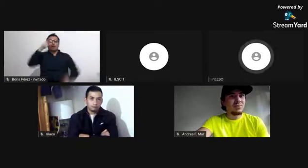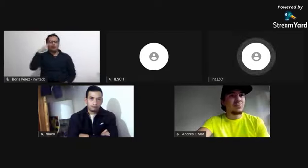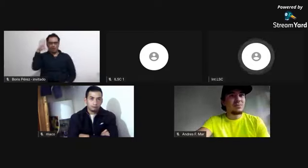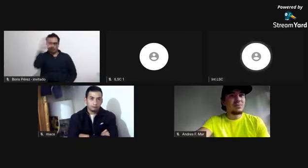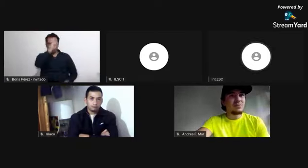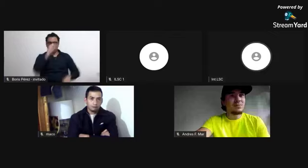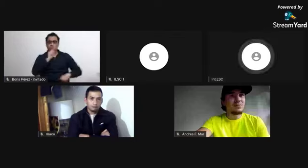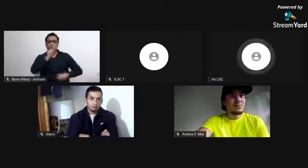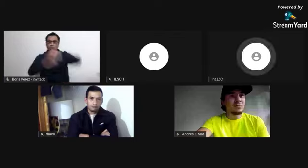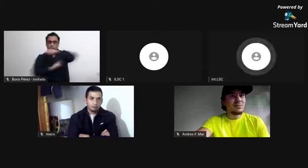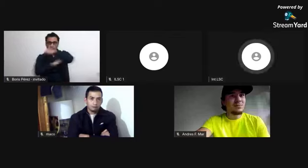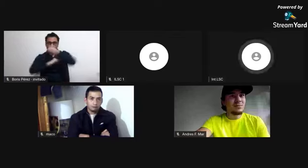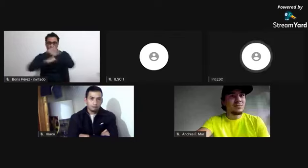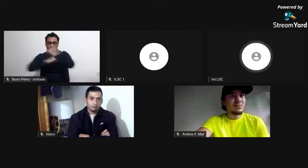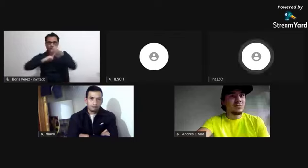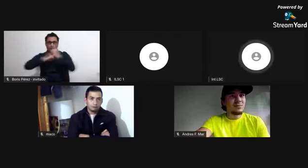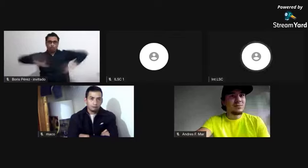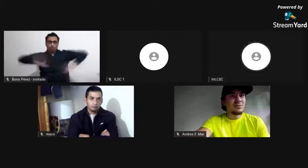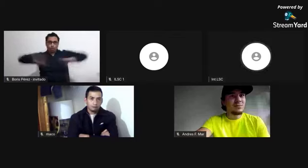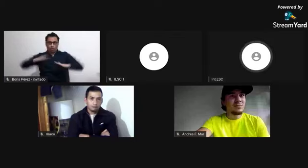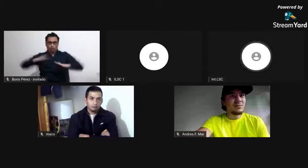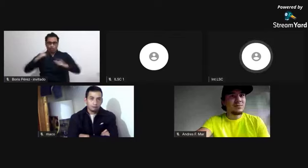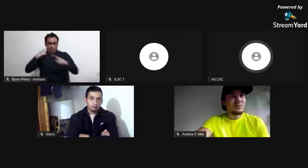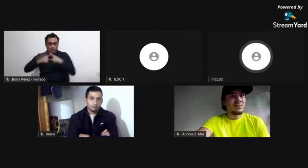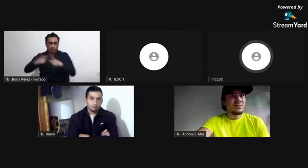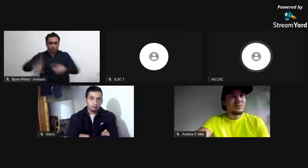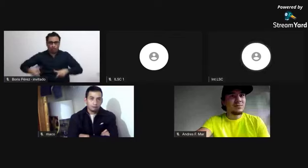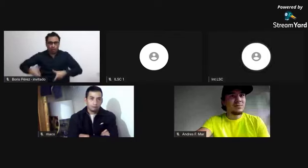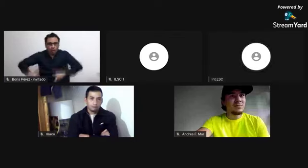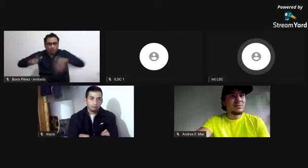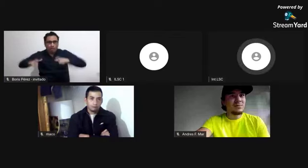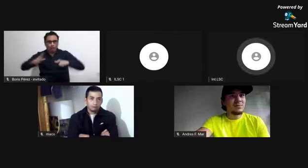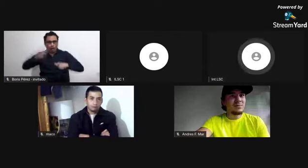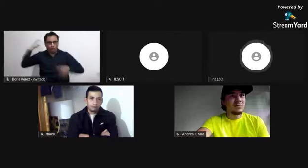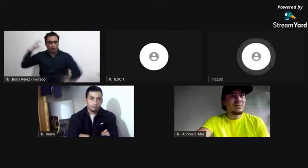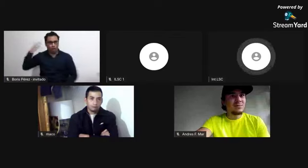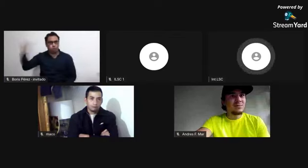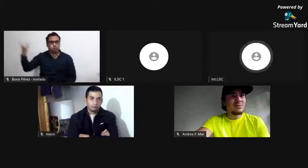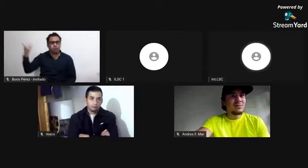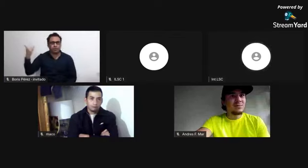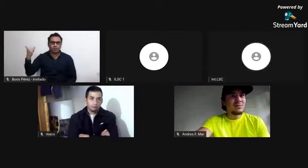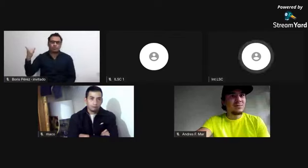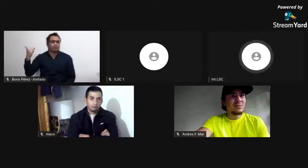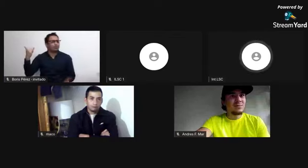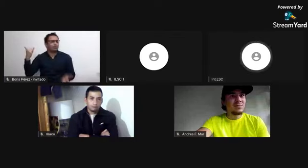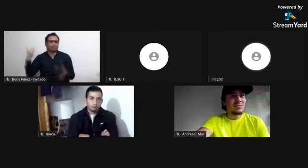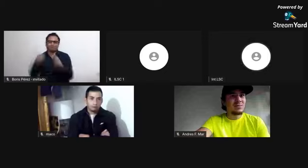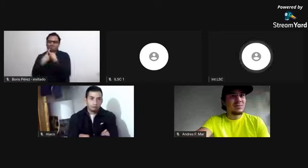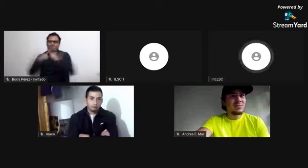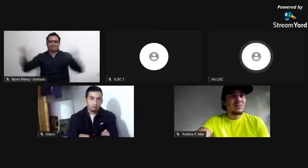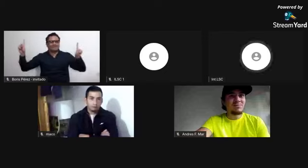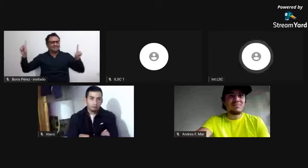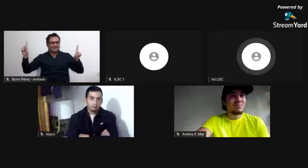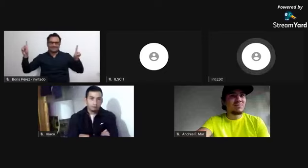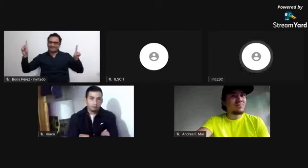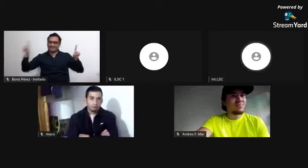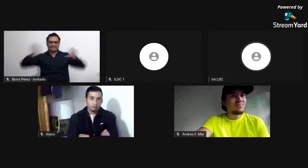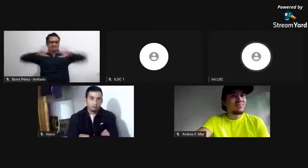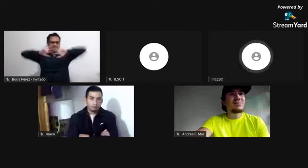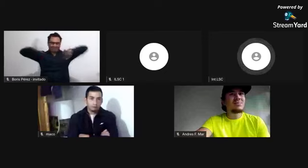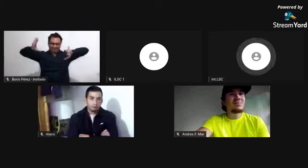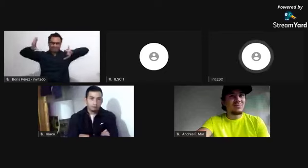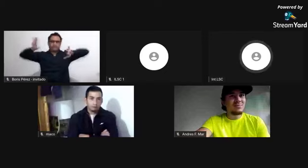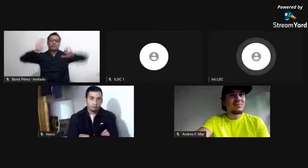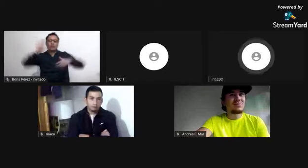procesos similares más diferentes, en el Caribe y en el Pacífico se dieron